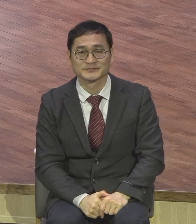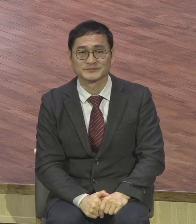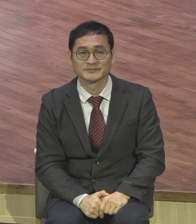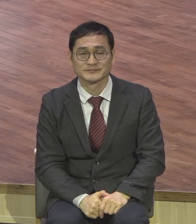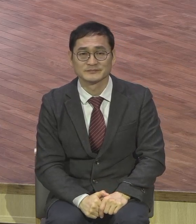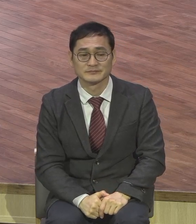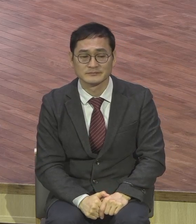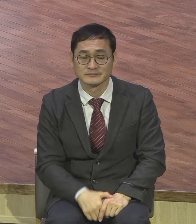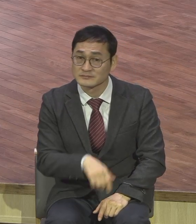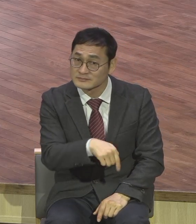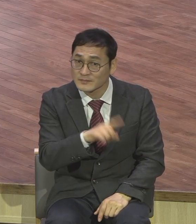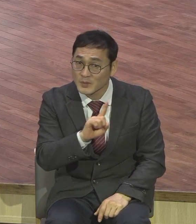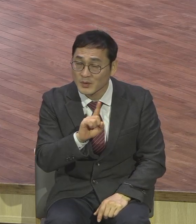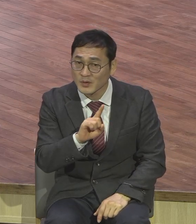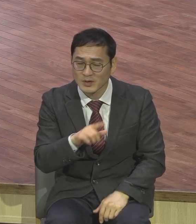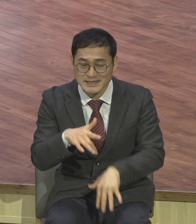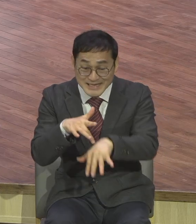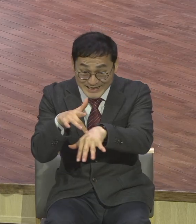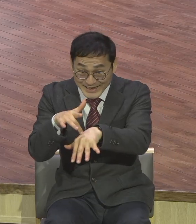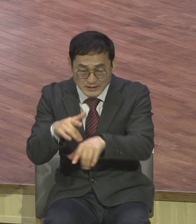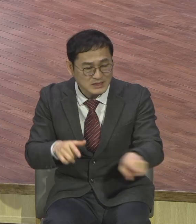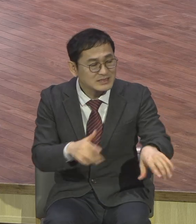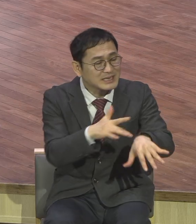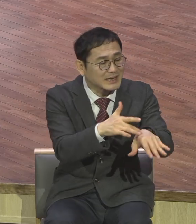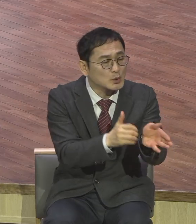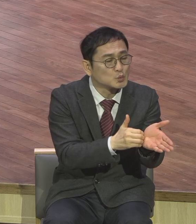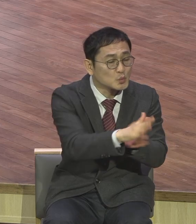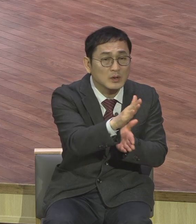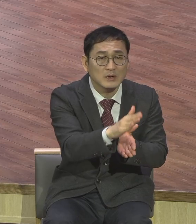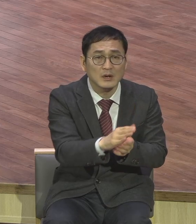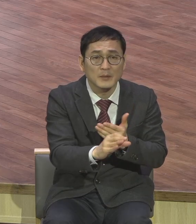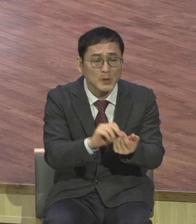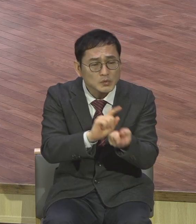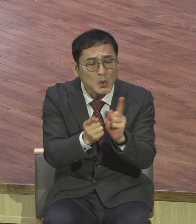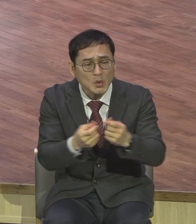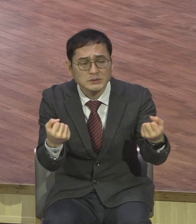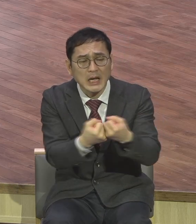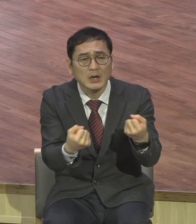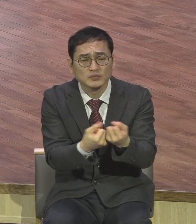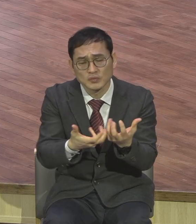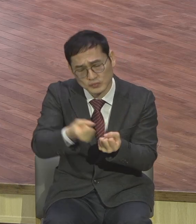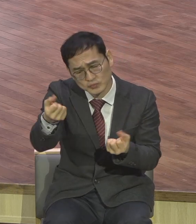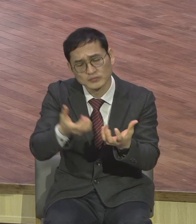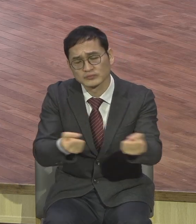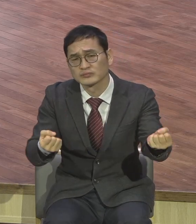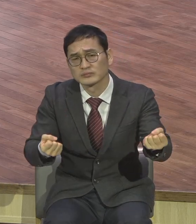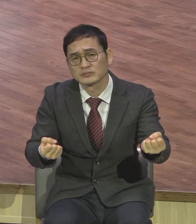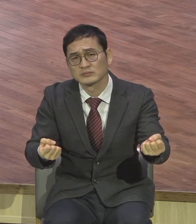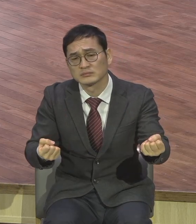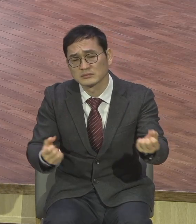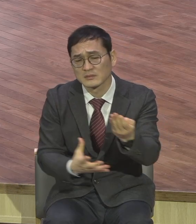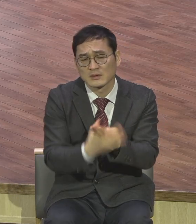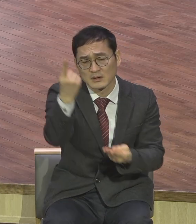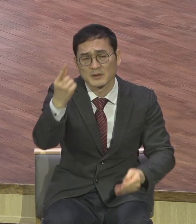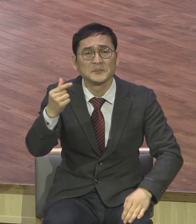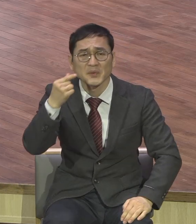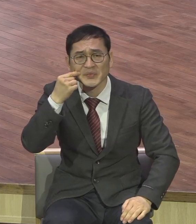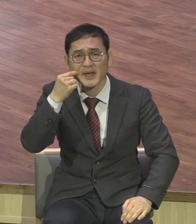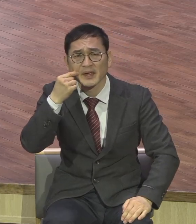사탄을 쫓아내면 스스로 싸우는 분정하는 것인데 어떻게 그 사탄의 나라가 서겠느냐